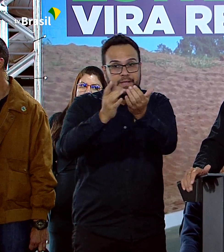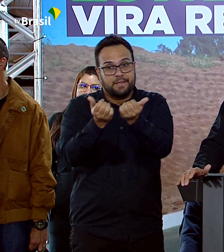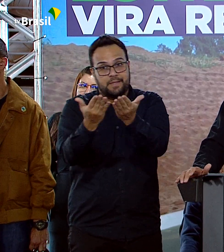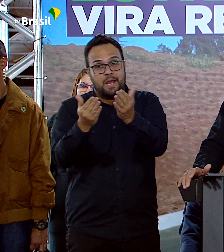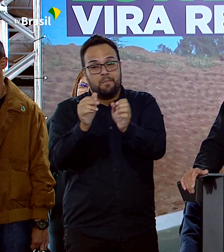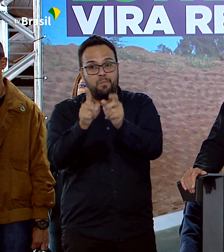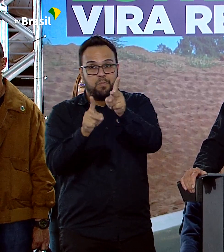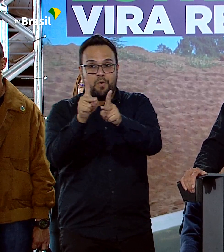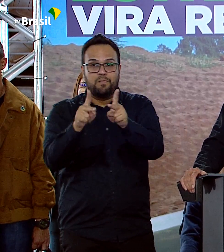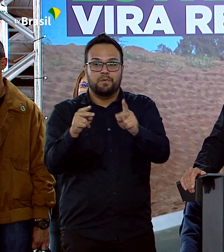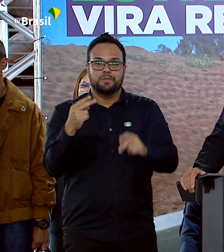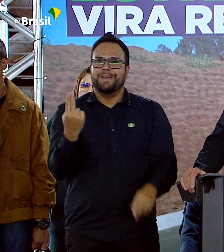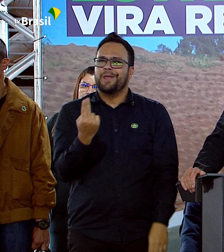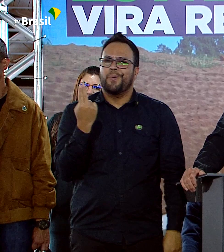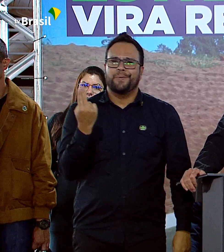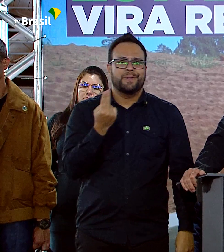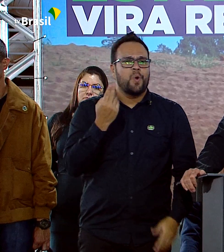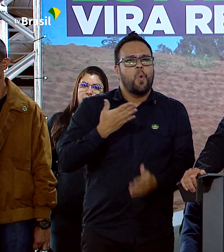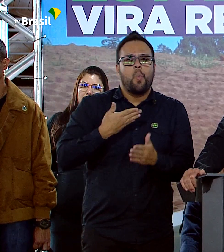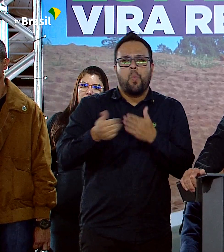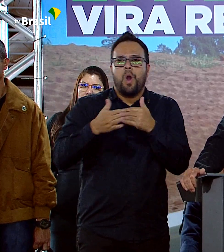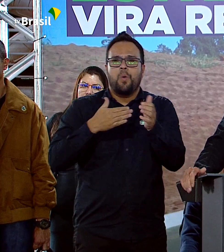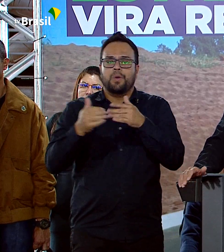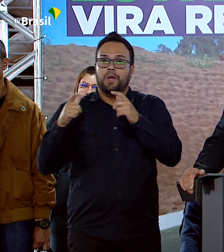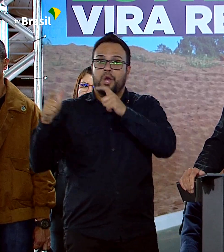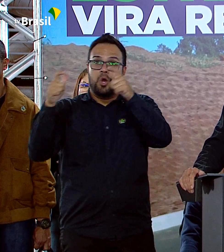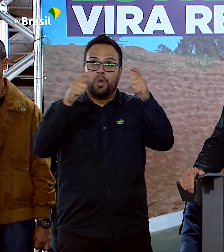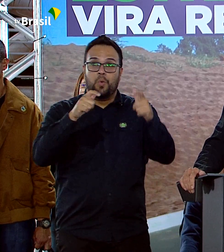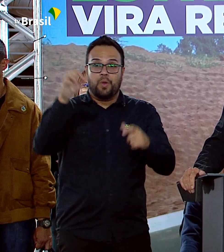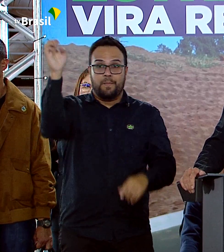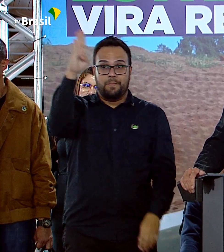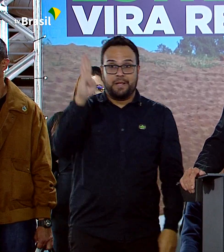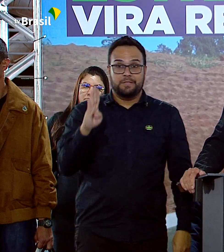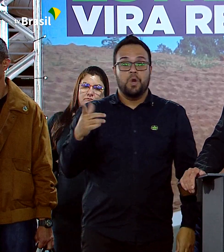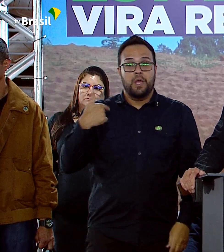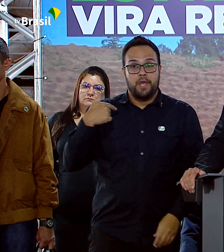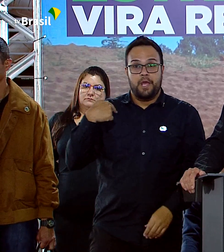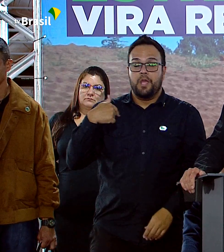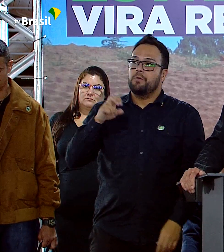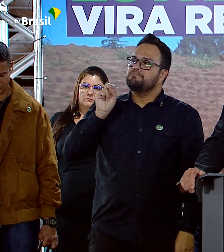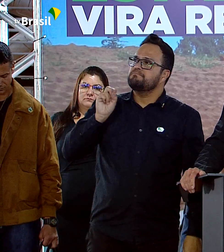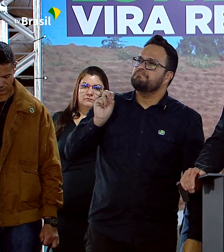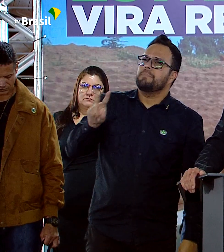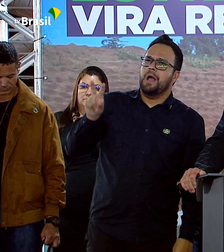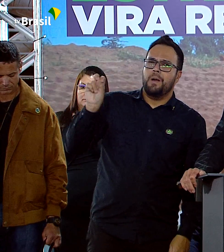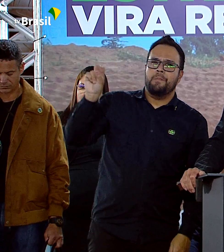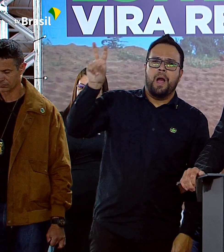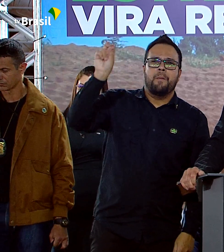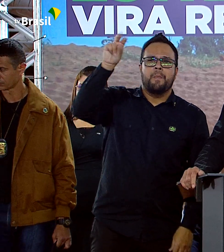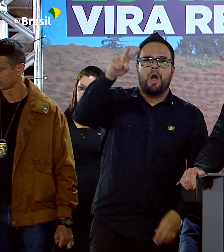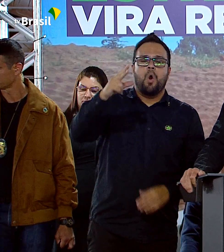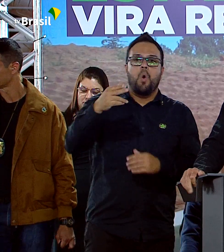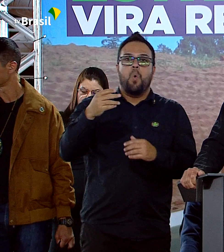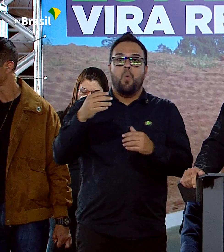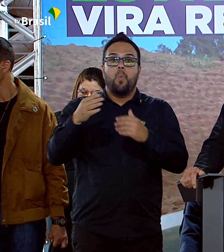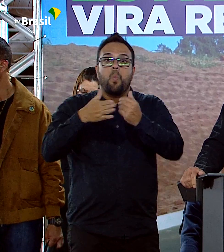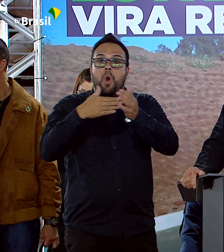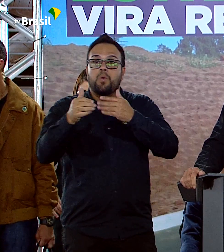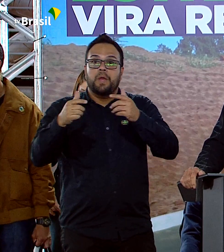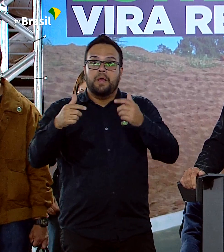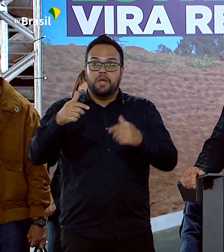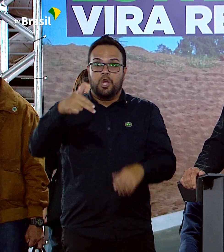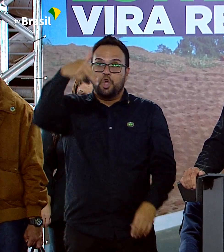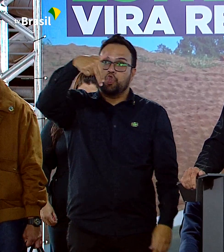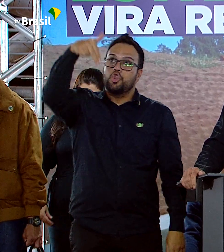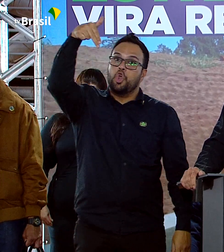Não tem preço em qualquer lugar do Brasil que eu vá. De qualquer uma das cinco regiões